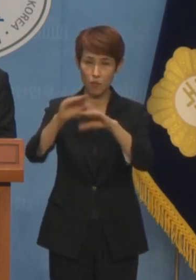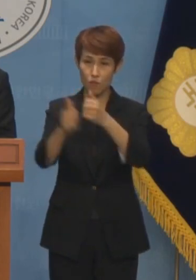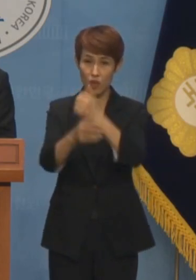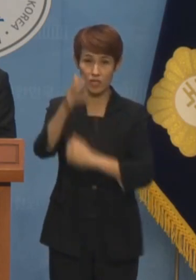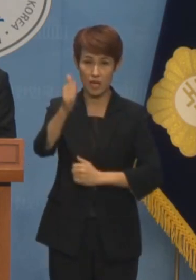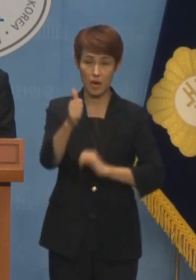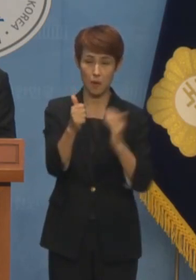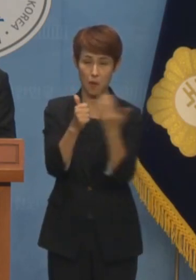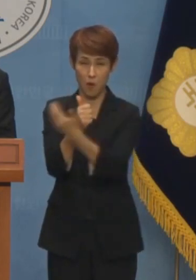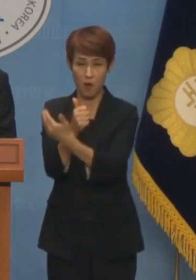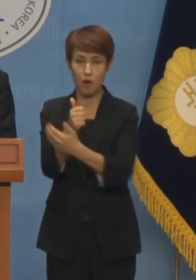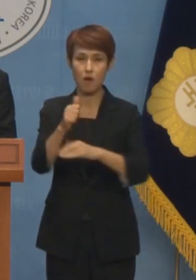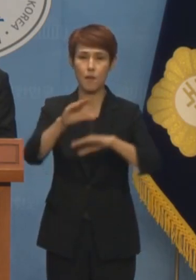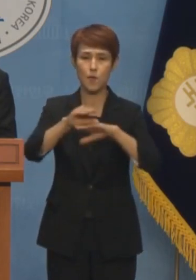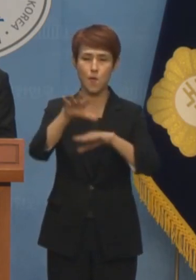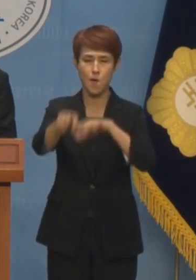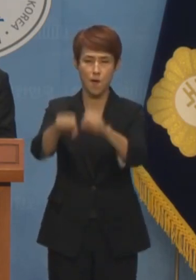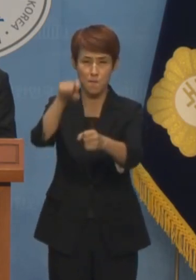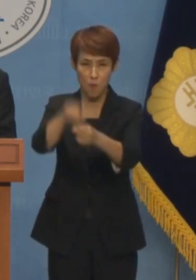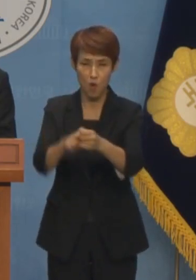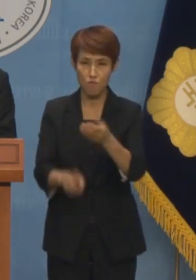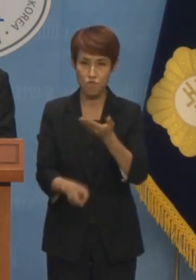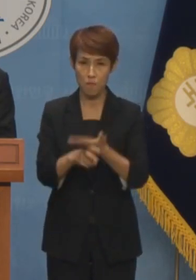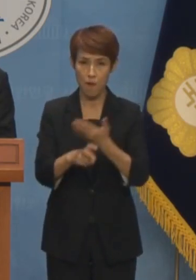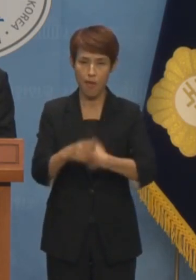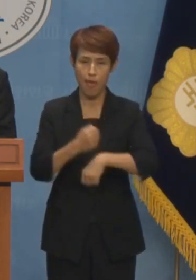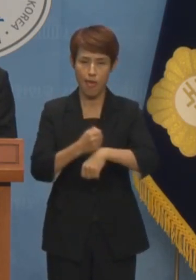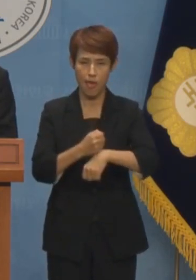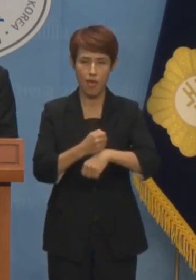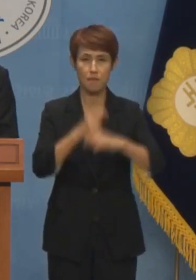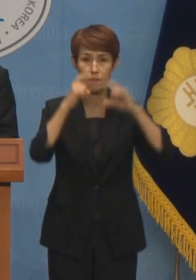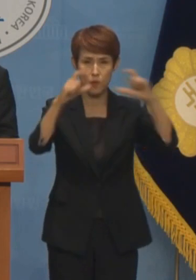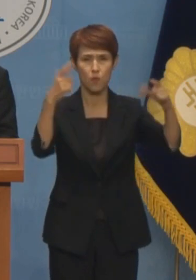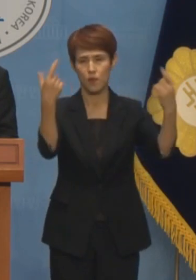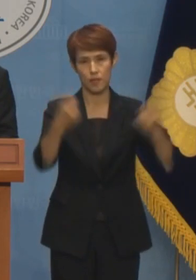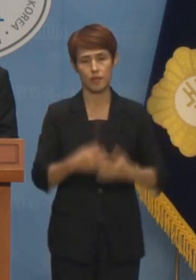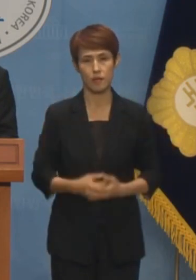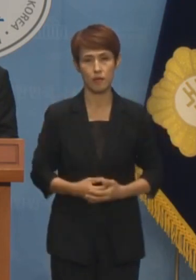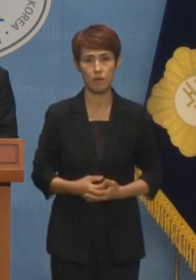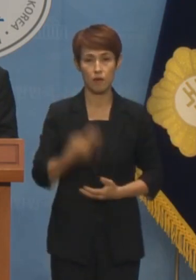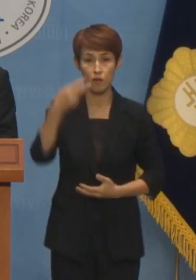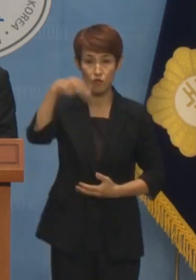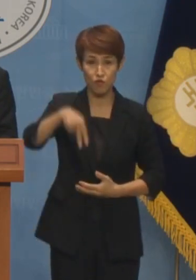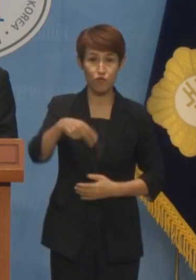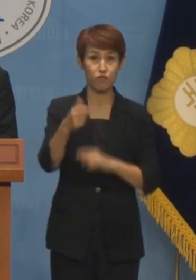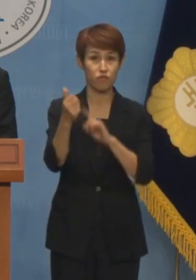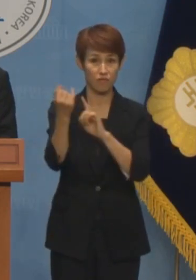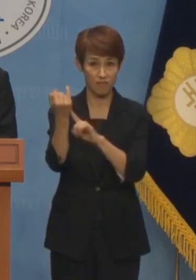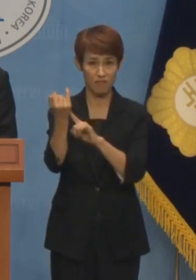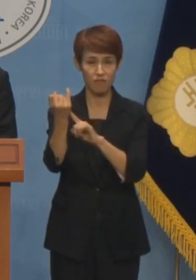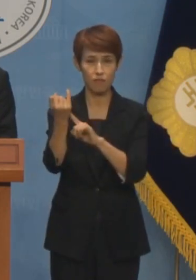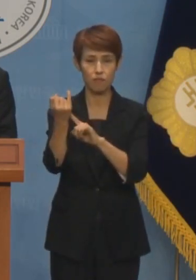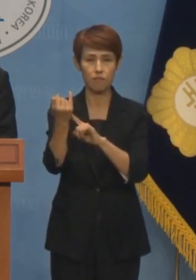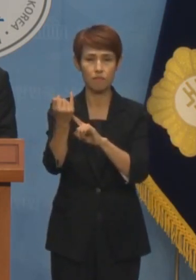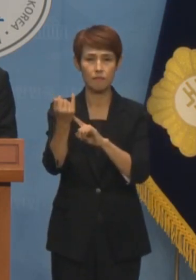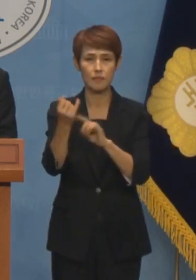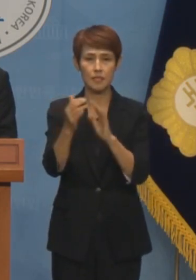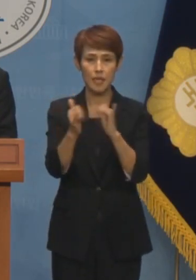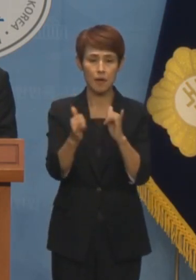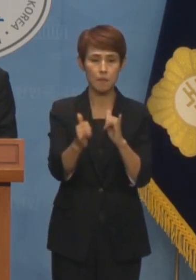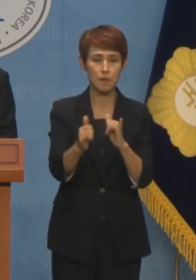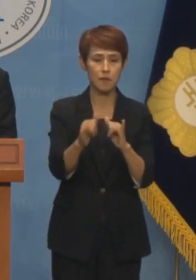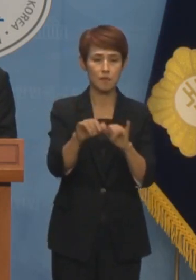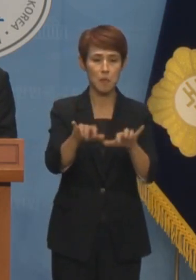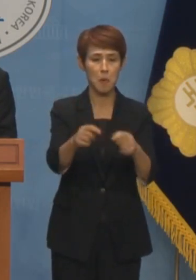불법도 불사하겠다는 선언입니다. 류이림 위원장이 민원사주가 사실이었고 류